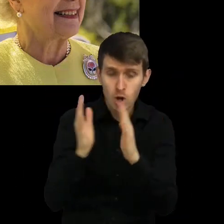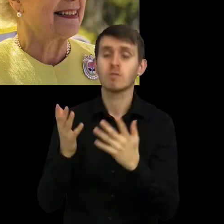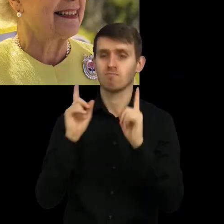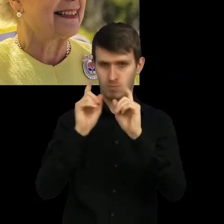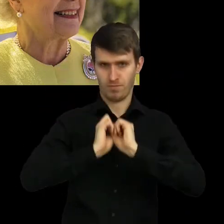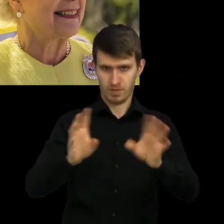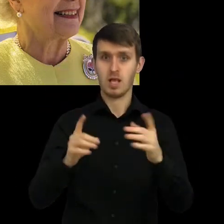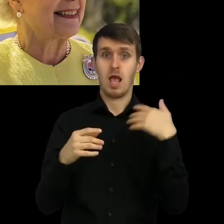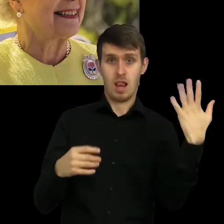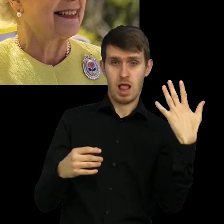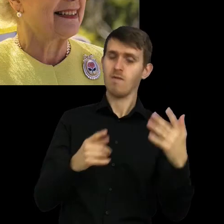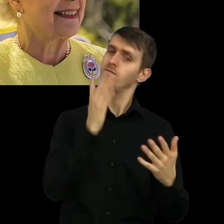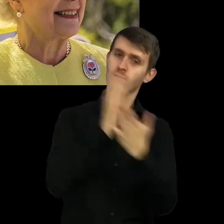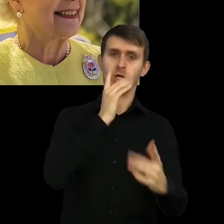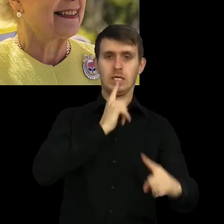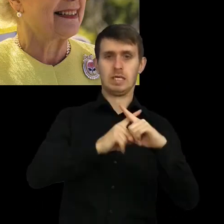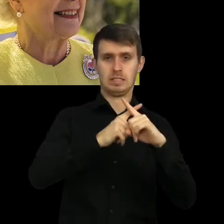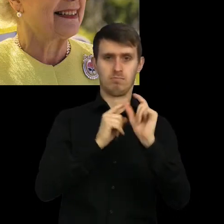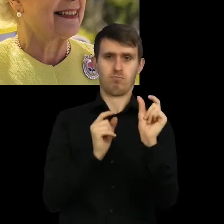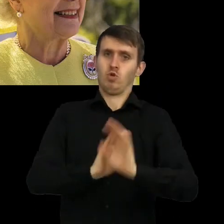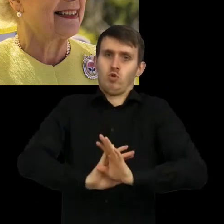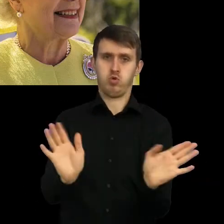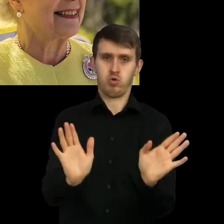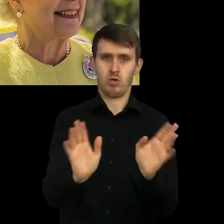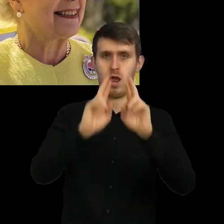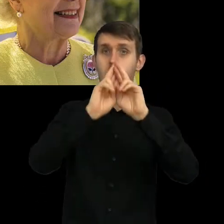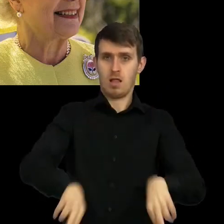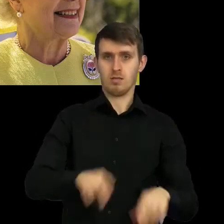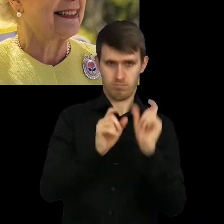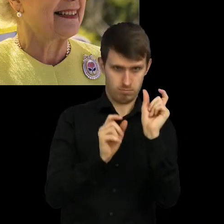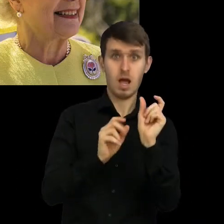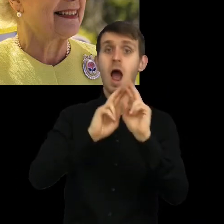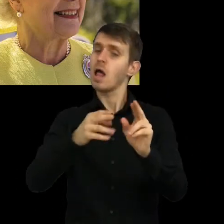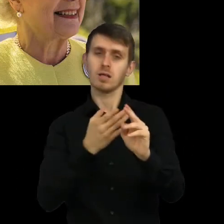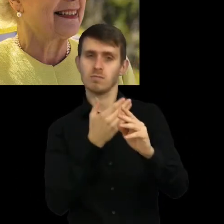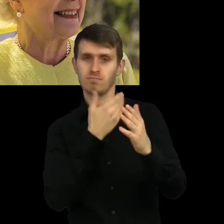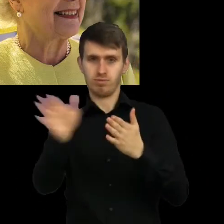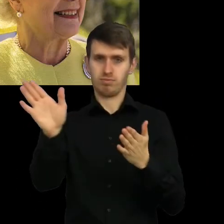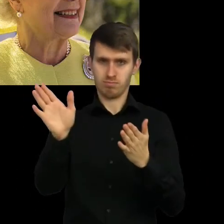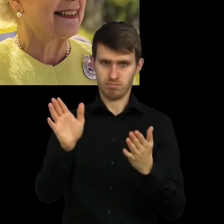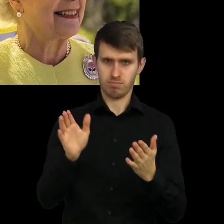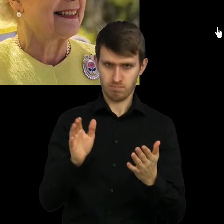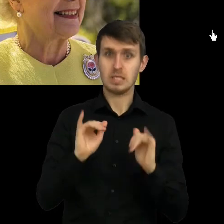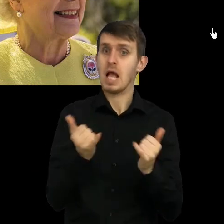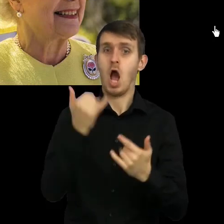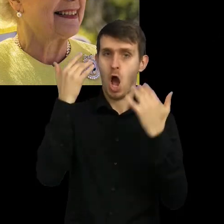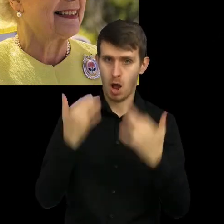bardziej systematyczni. Po lewej stronie chcemy mieć tylko x. Jeśli po lewej stronie chcemy mieć tylko x, to muszę pozbyć się siódemki.